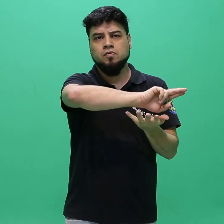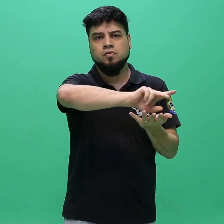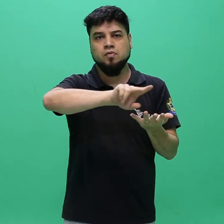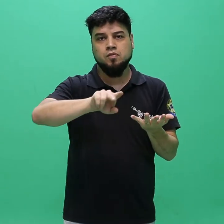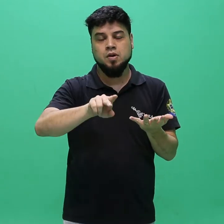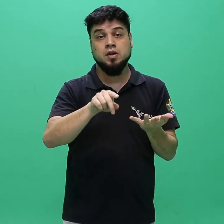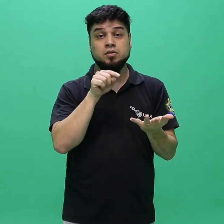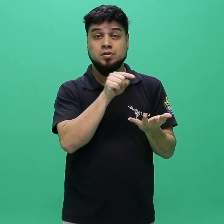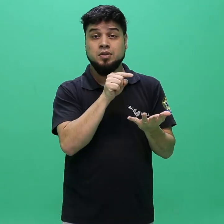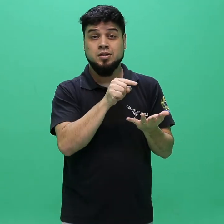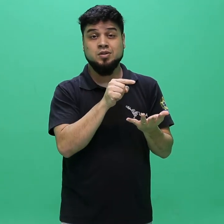de dados.